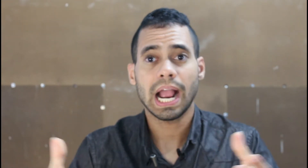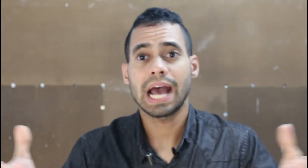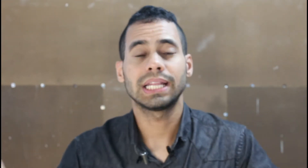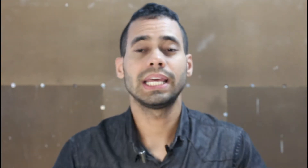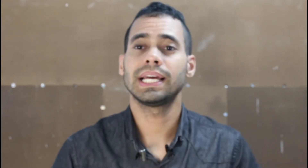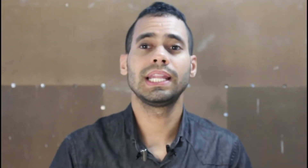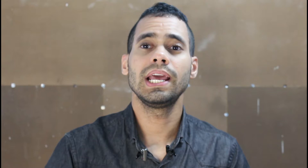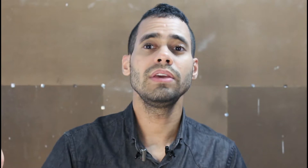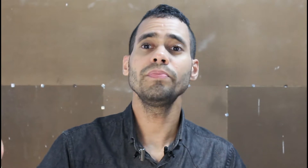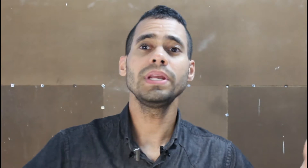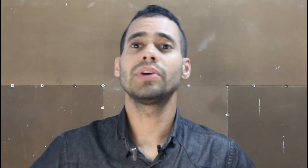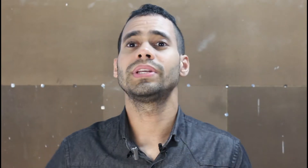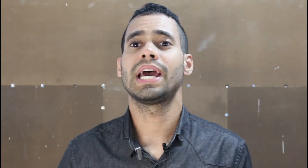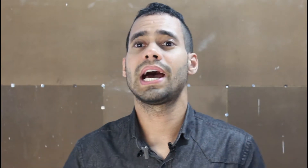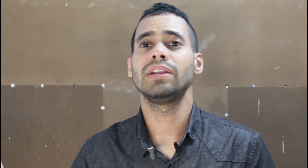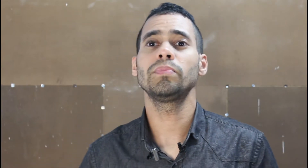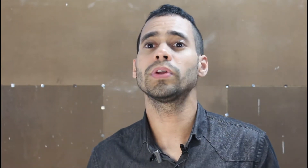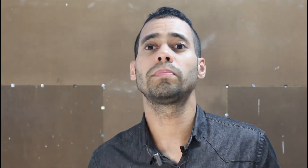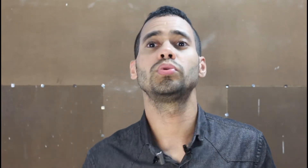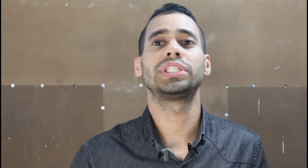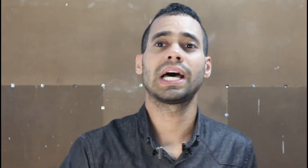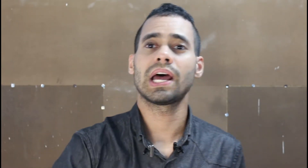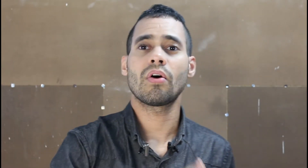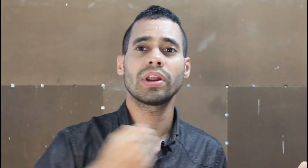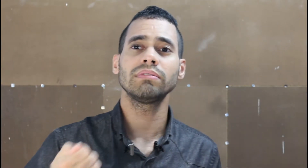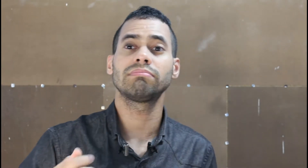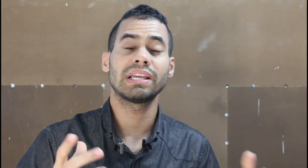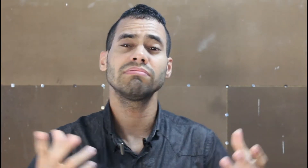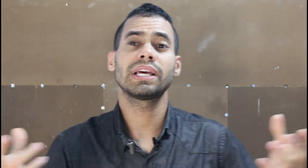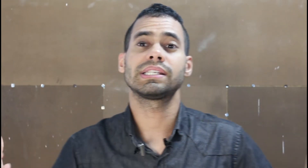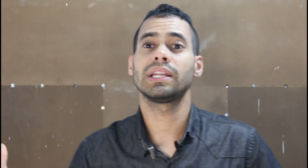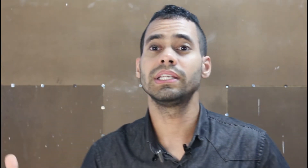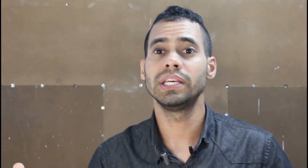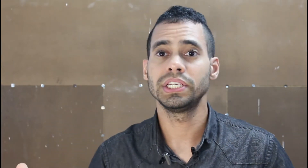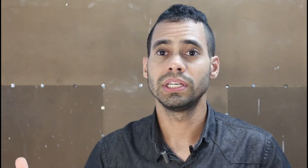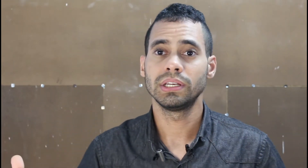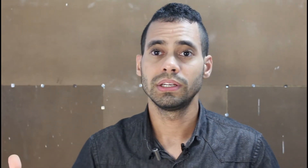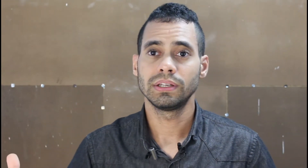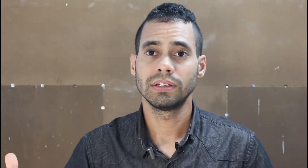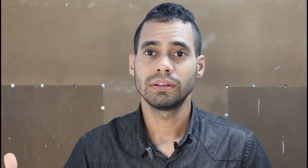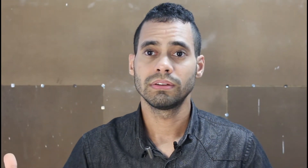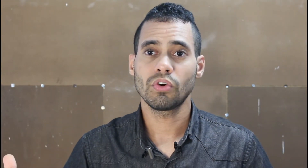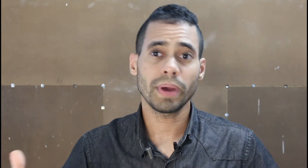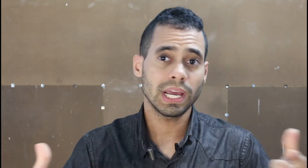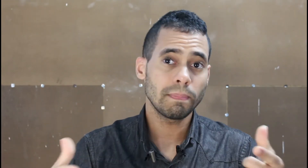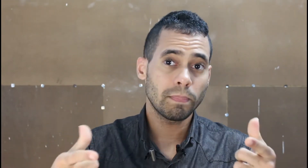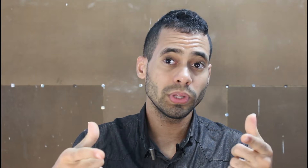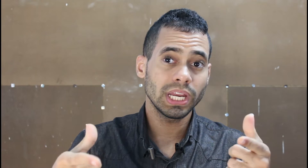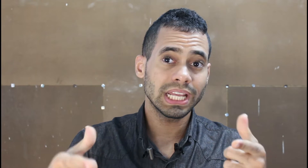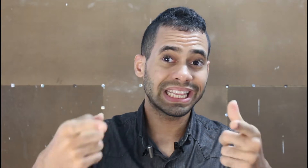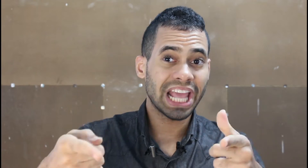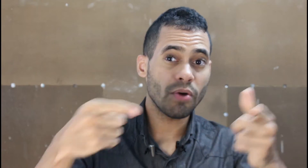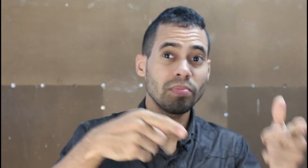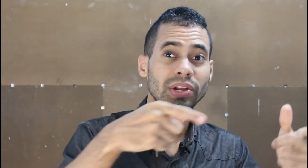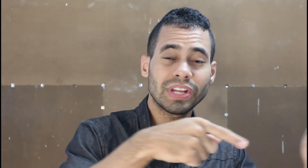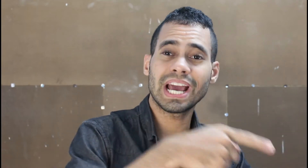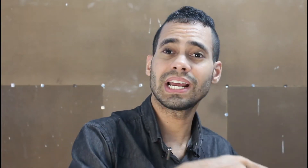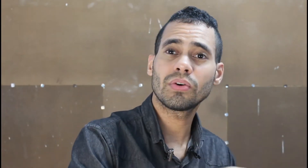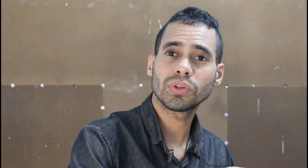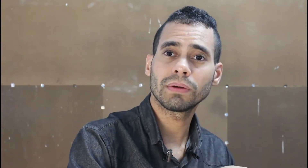carteira dele 1 bilhão de reais. Ele não pode puxar na hora, não tem essa liquidez. Como é que ele poderia ter 1 bilhão de reais na conta